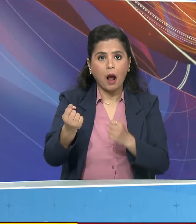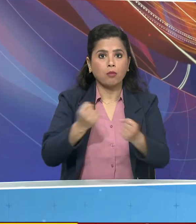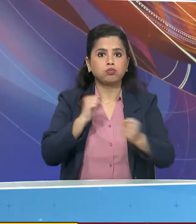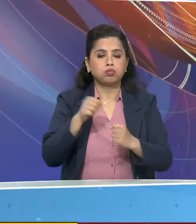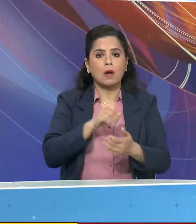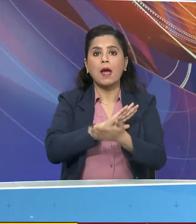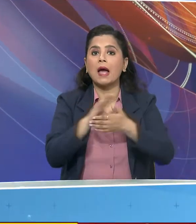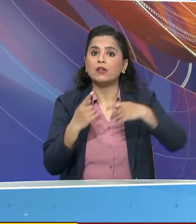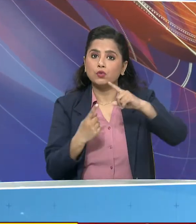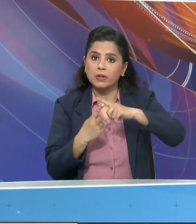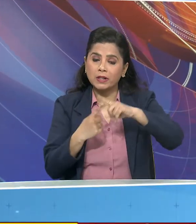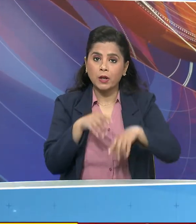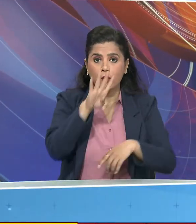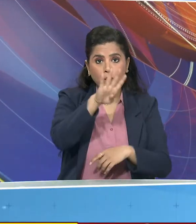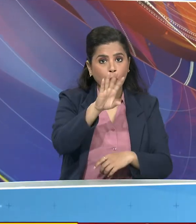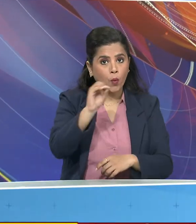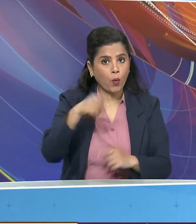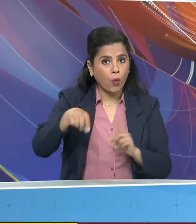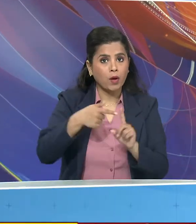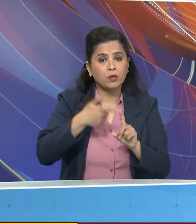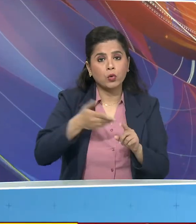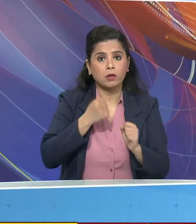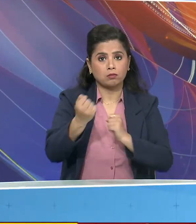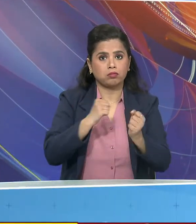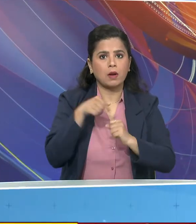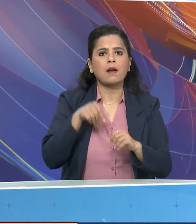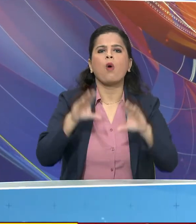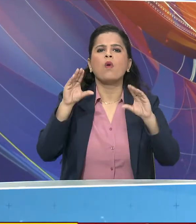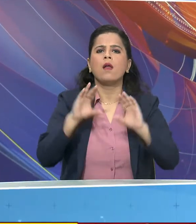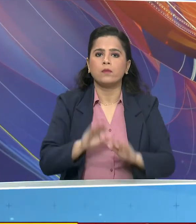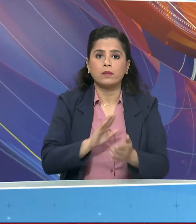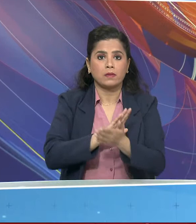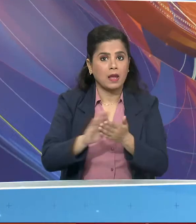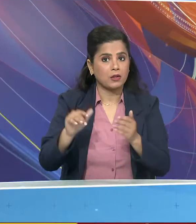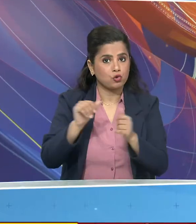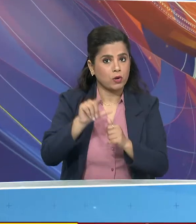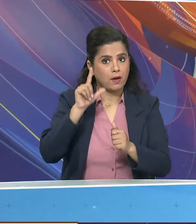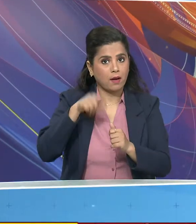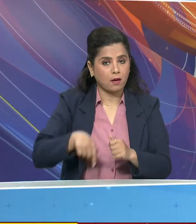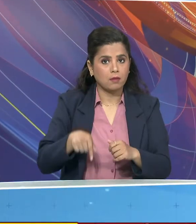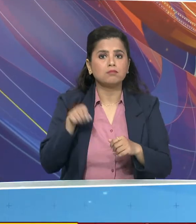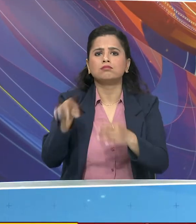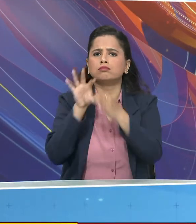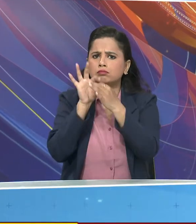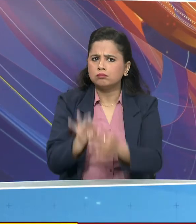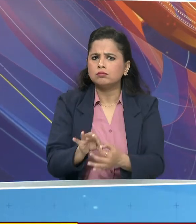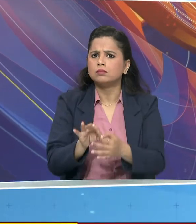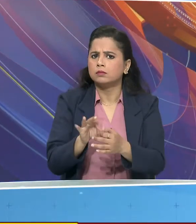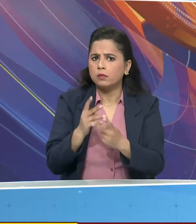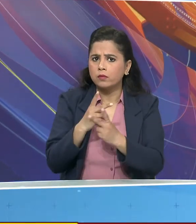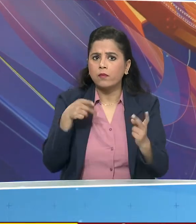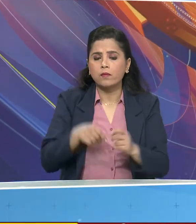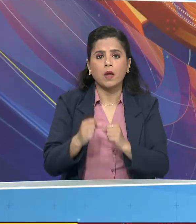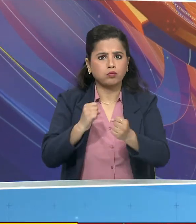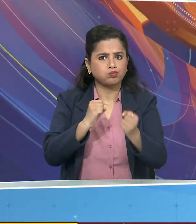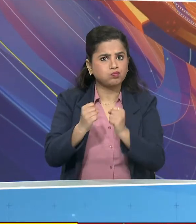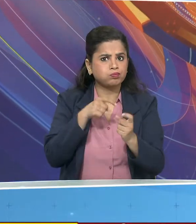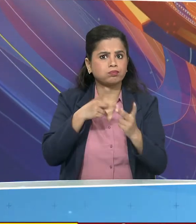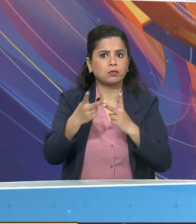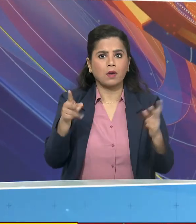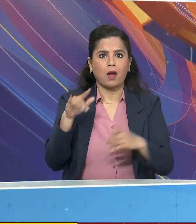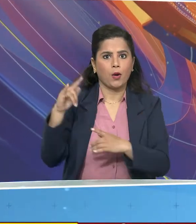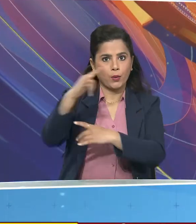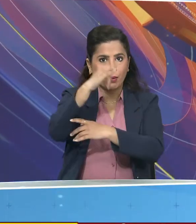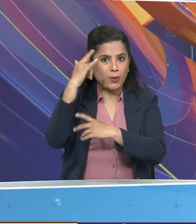40 प्रशिक्षिक विमान की कमी है होल के साथ सम्बंधित विमान की खरीद को